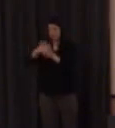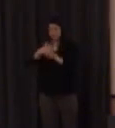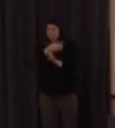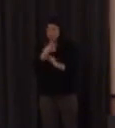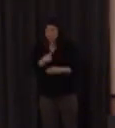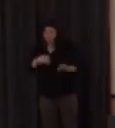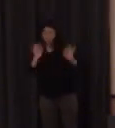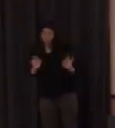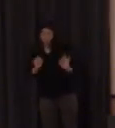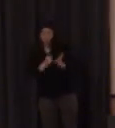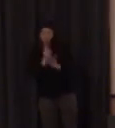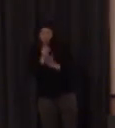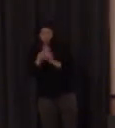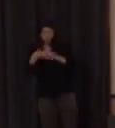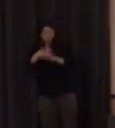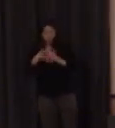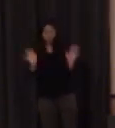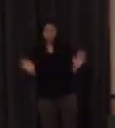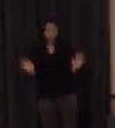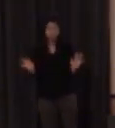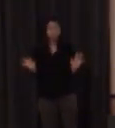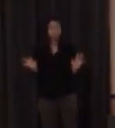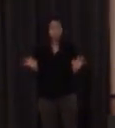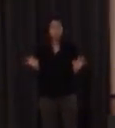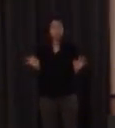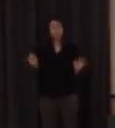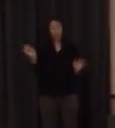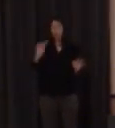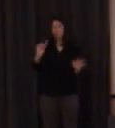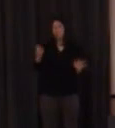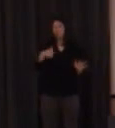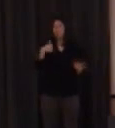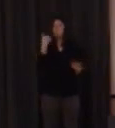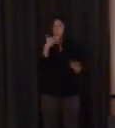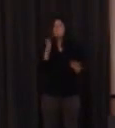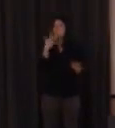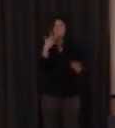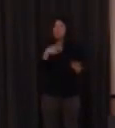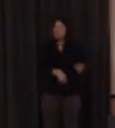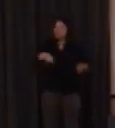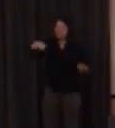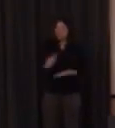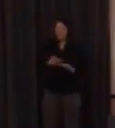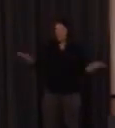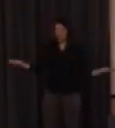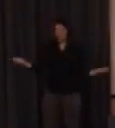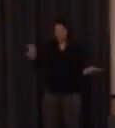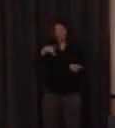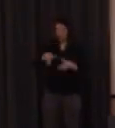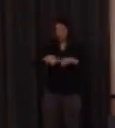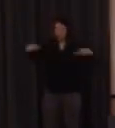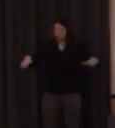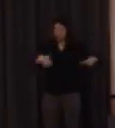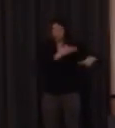por la assignatura de lengua de signos o no o qué això que m'he perdut perquè no sabia llavors en general quan es fa classe tot junts és